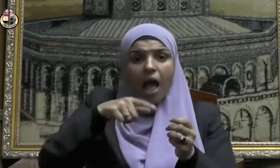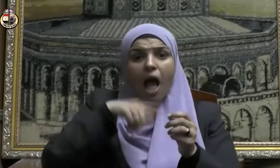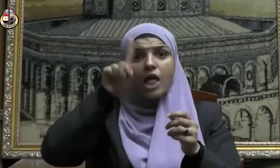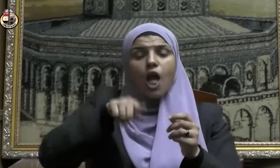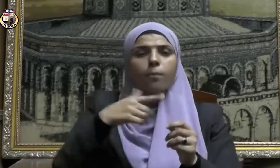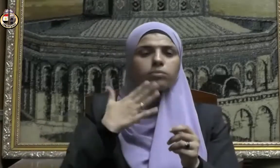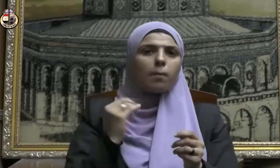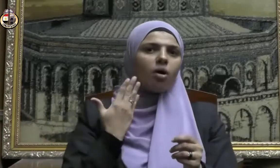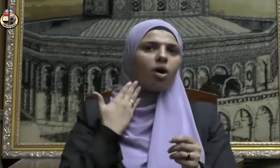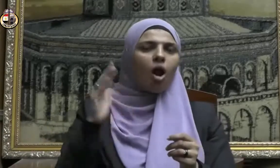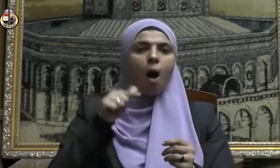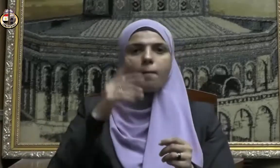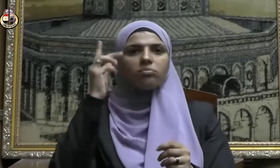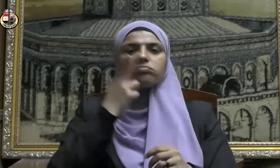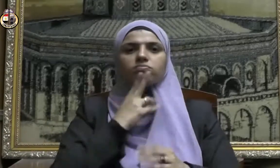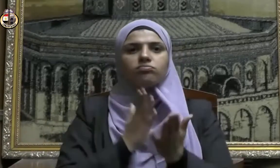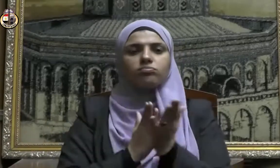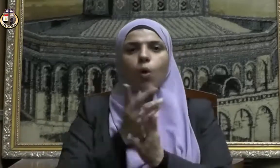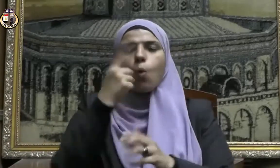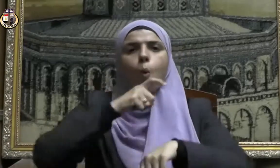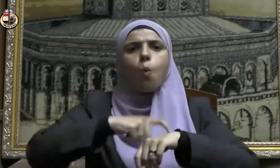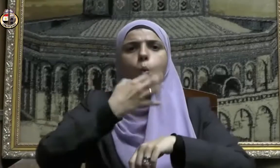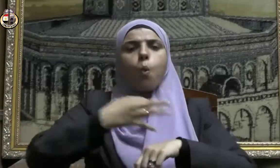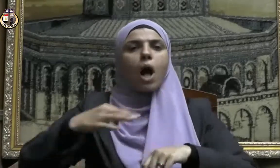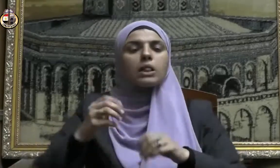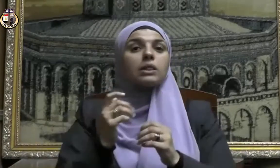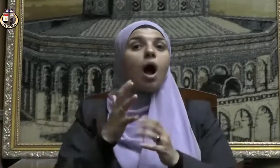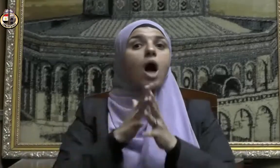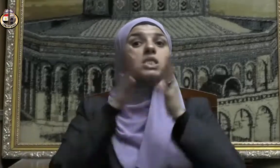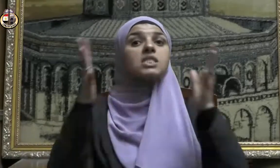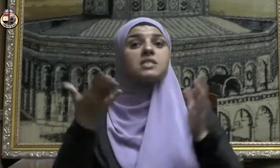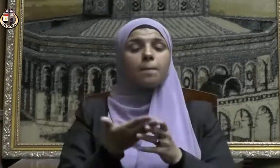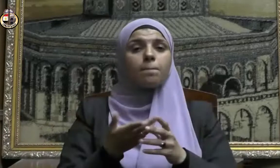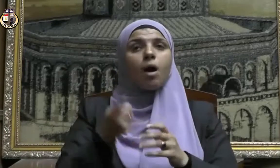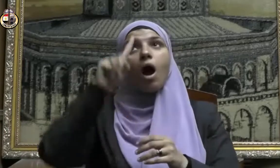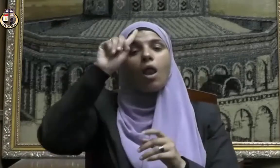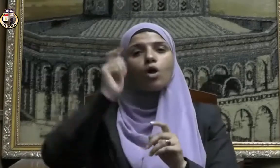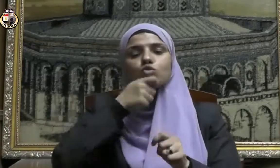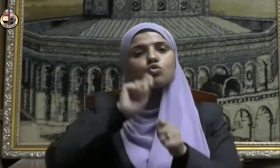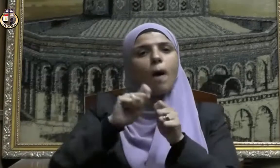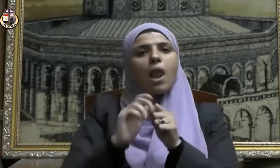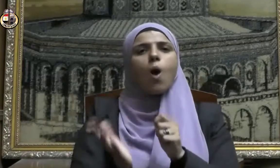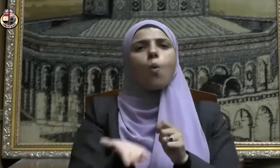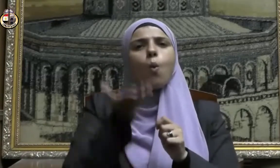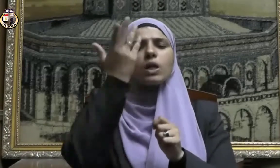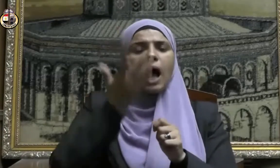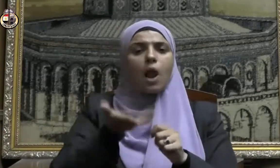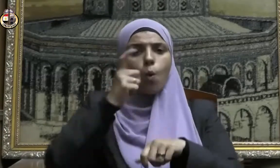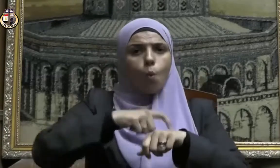شريفة وأوقات جليلة أعلى الله عز وجل من شأنها